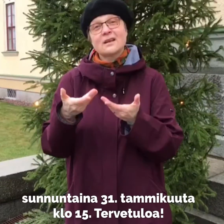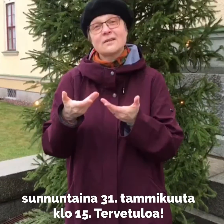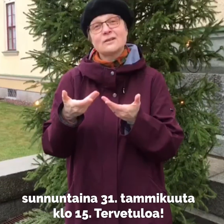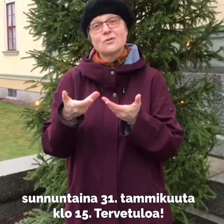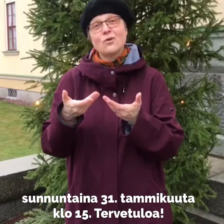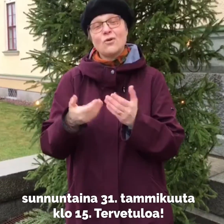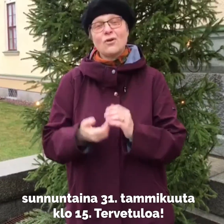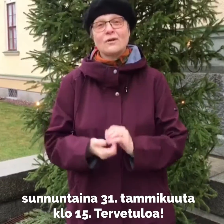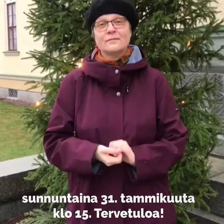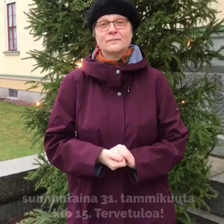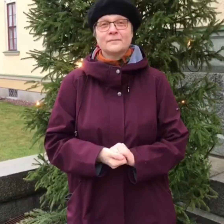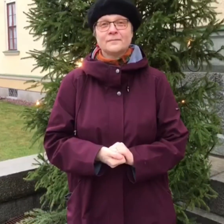Tervetuloa!